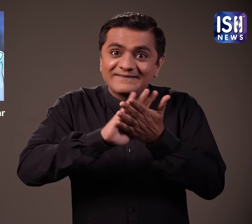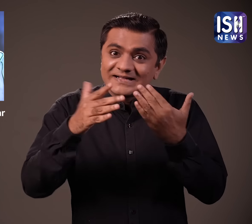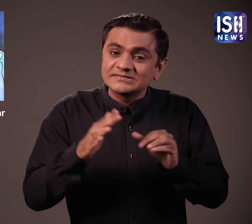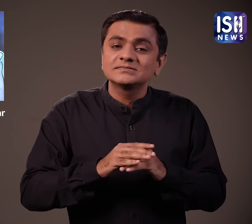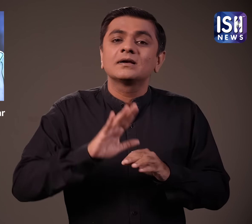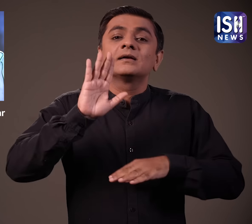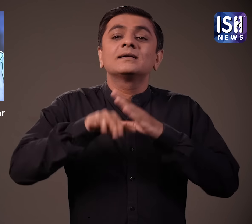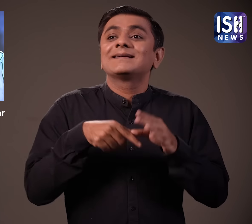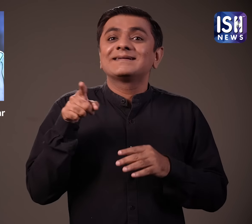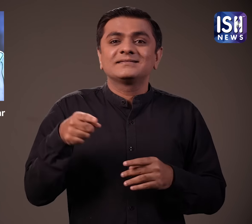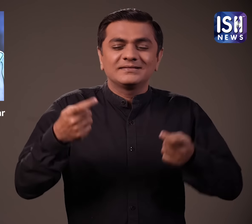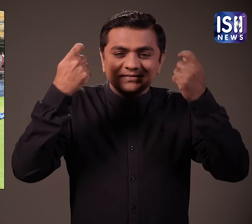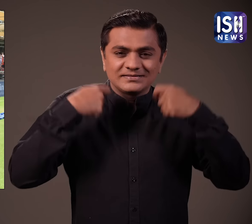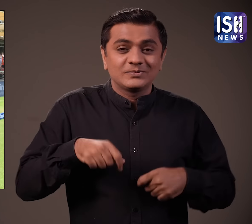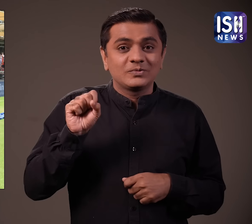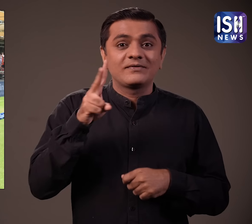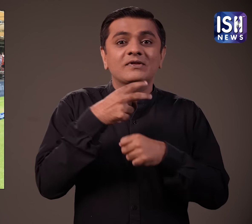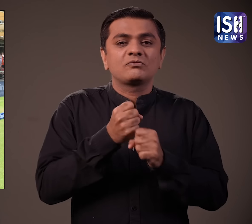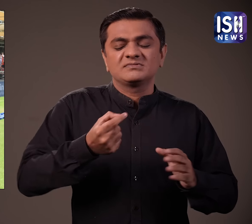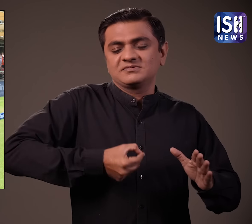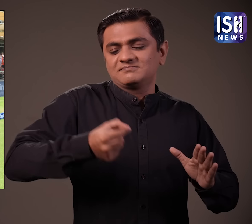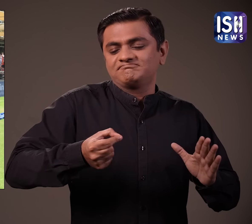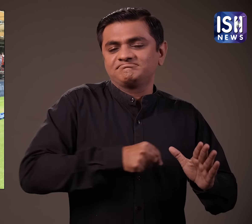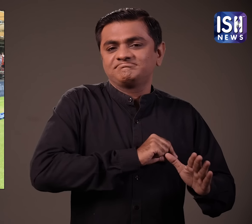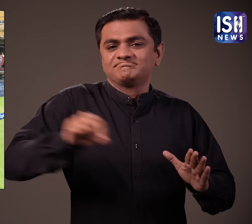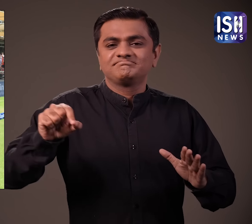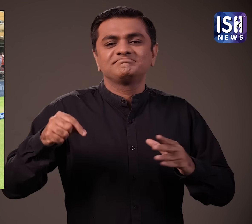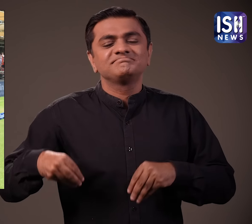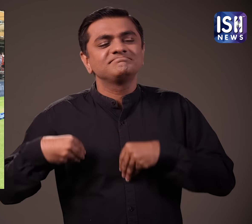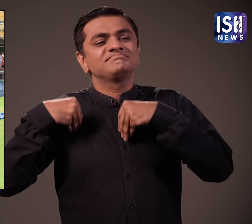कोली ने एलगर को अपनी साइन की हुई टेस जर्सी भी गिफ्ट दी